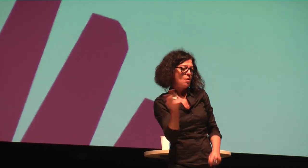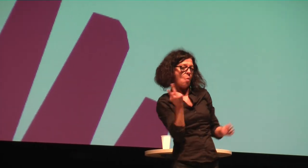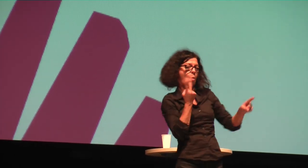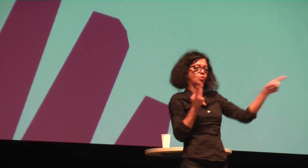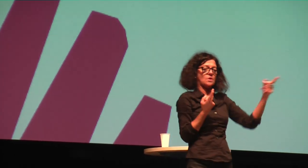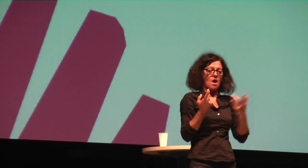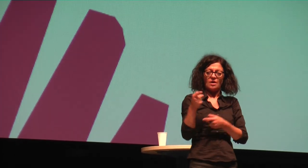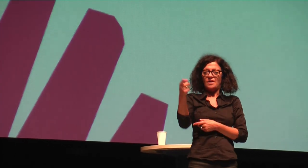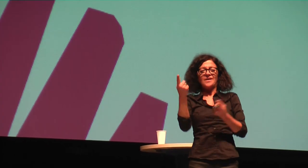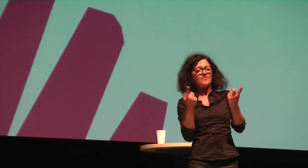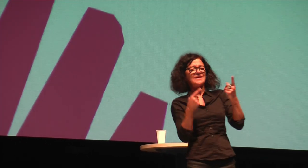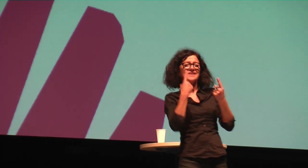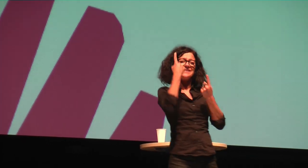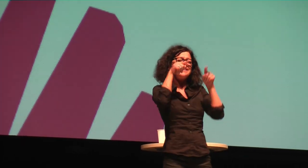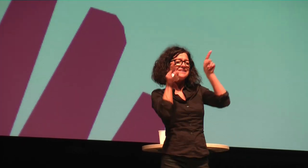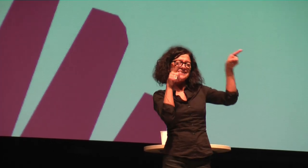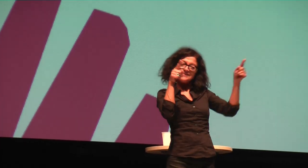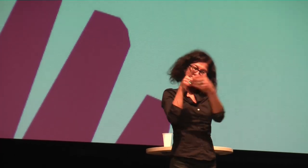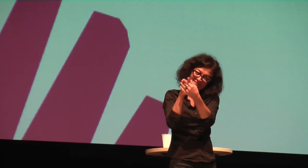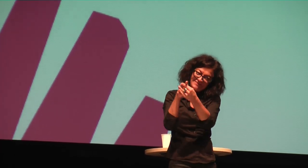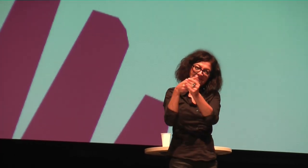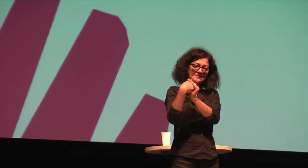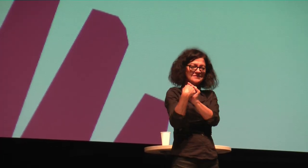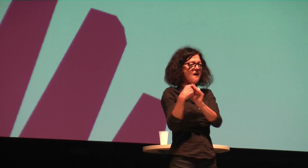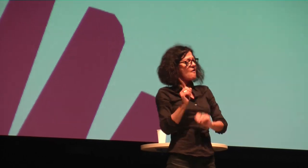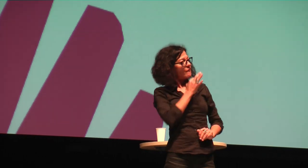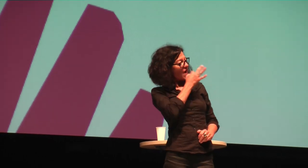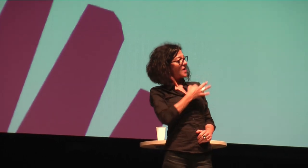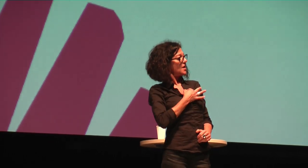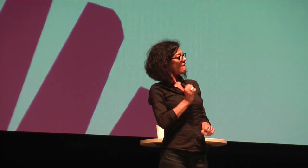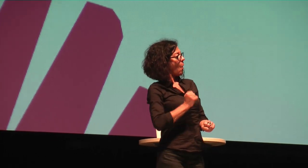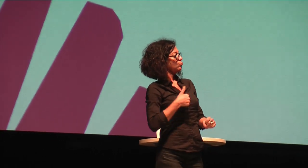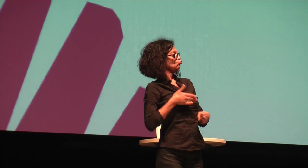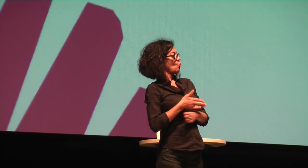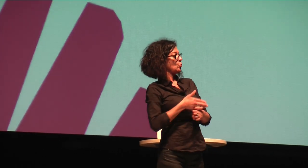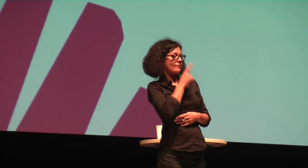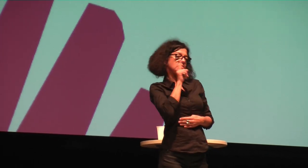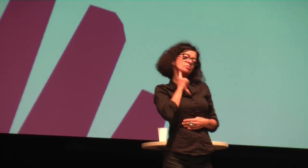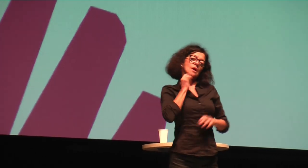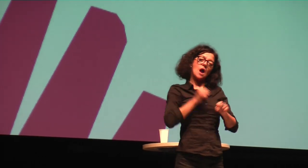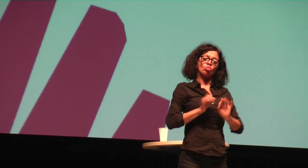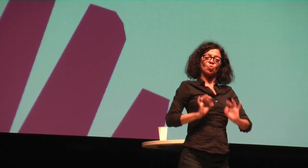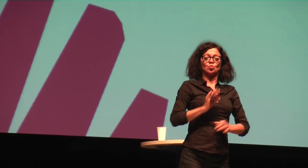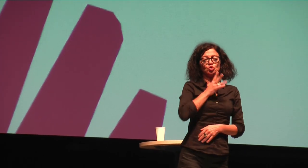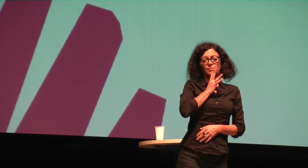Auch wenn man sich fragt, der Gehörlose kann gut sprechen, ist der denn wirklich gehörlos oder so? Das ist eine Frage, die sich mir nicht stellen sollte.